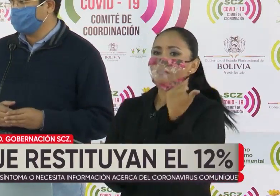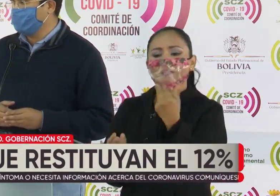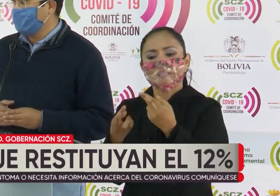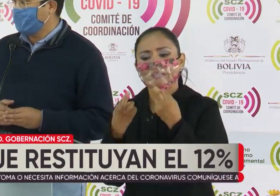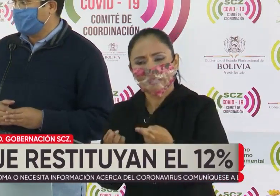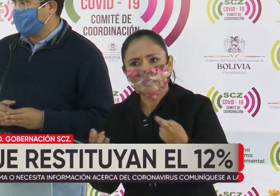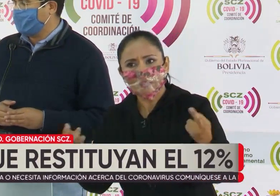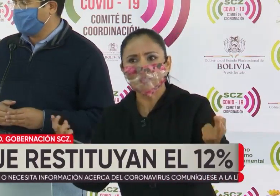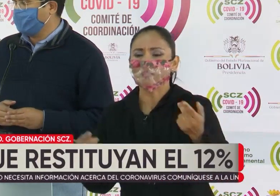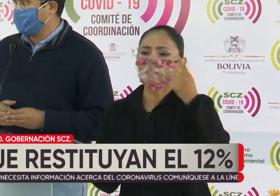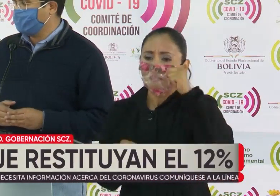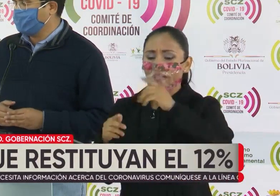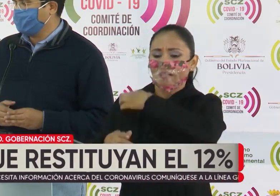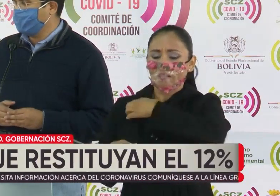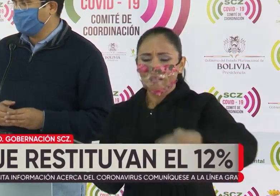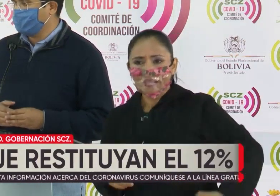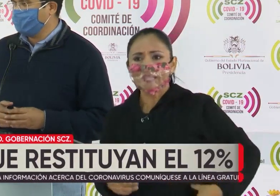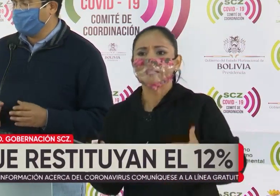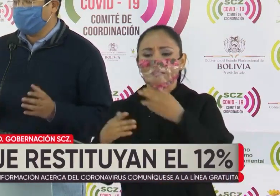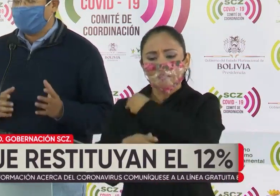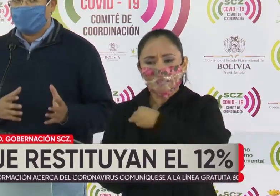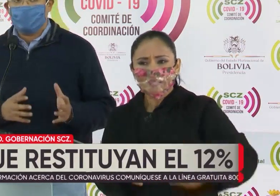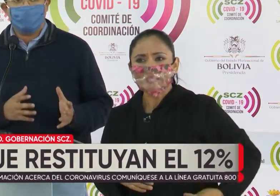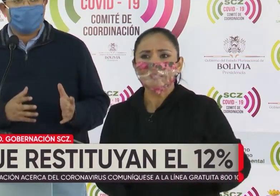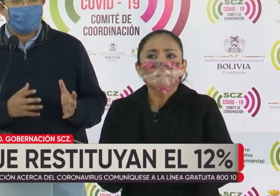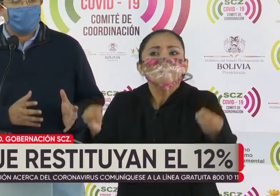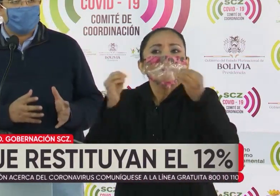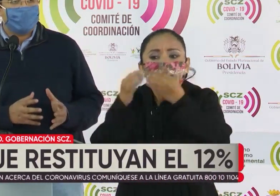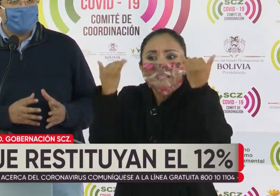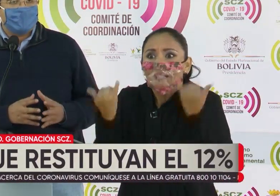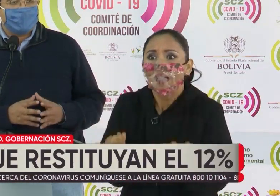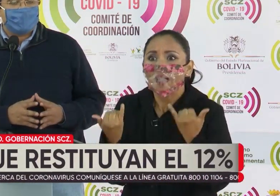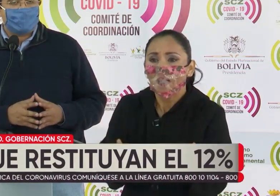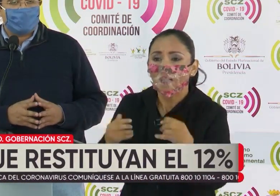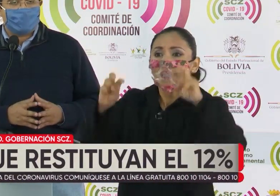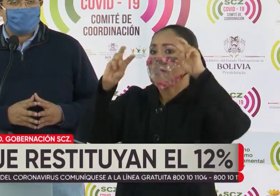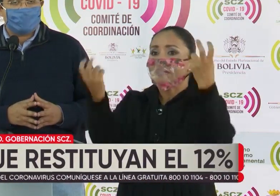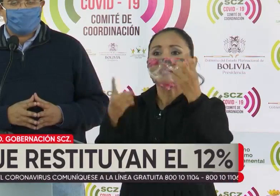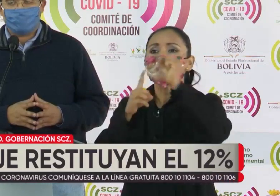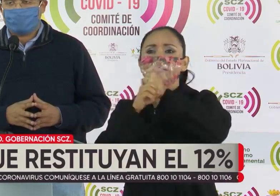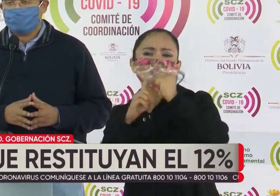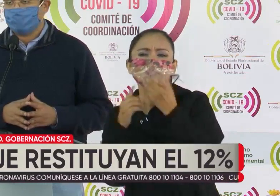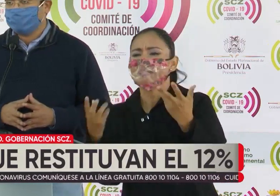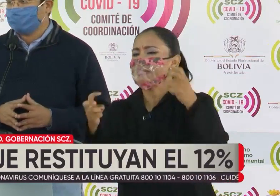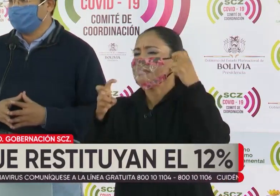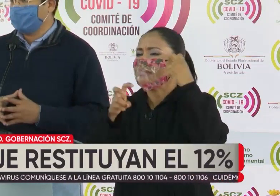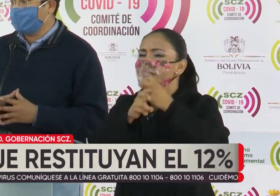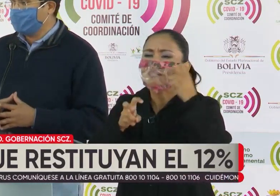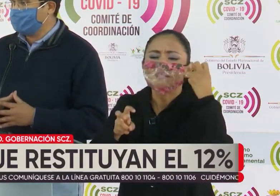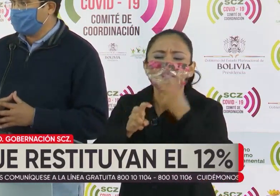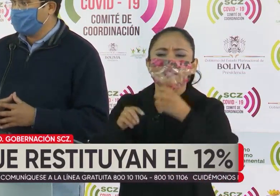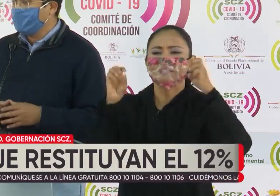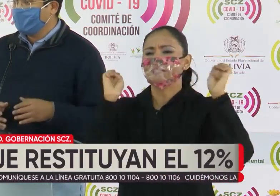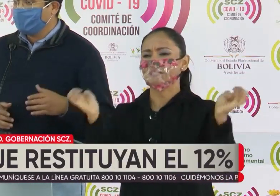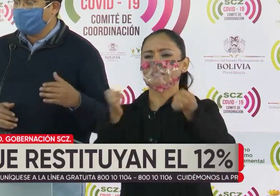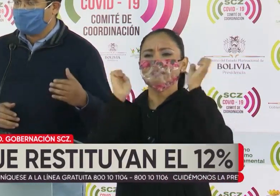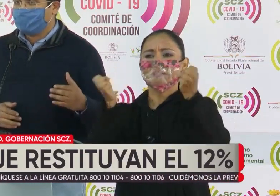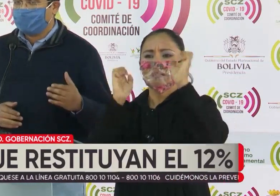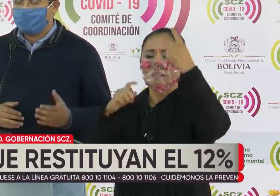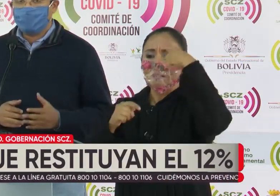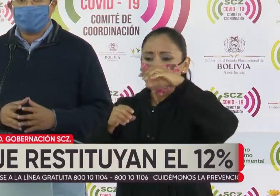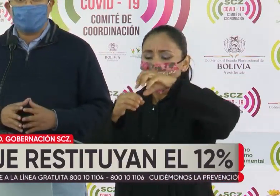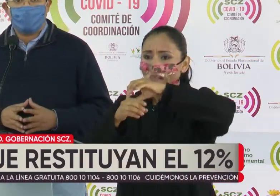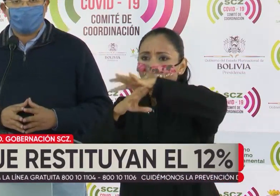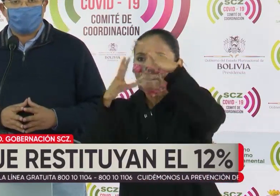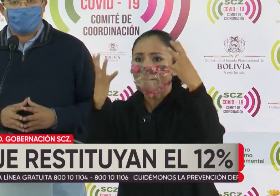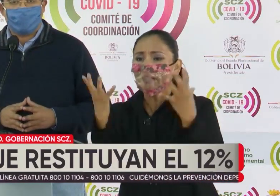recursos a gobernaciones y municipios. Más aún ahora que estamos atravesando una situación de emergencia por una